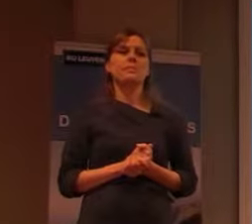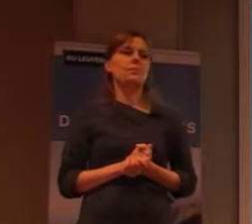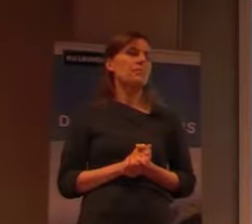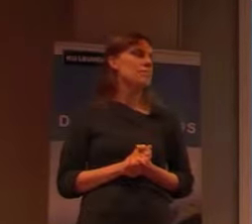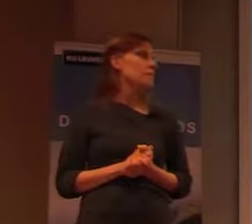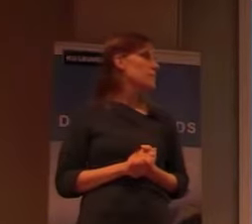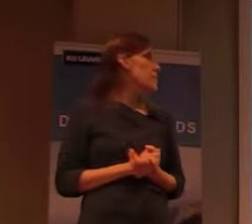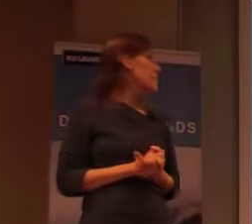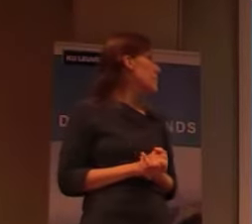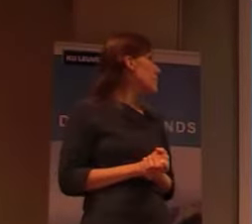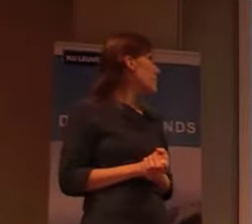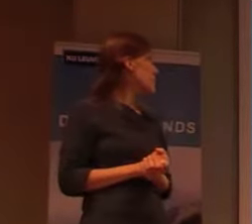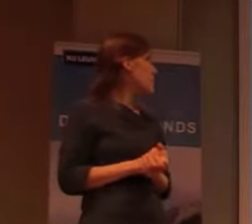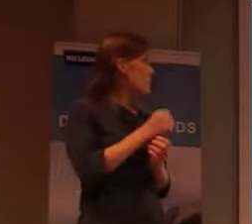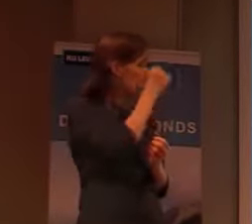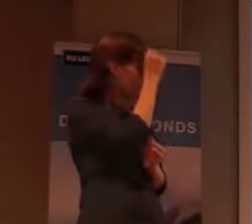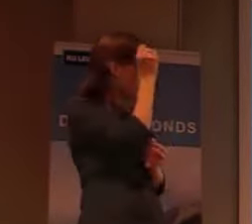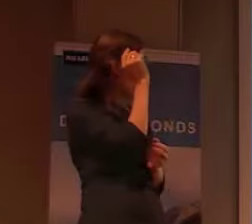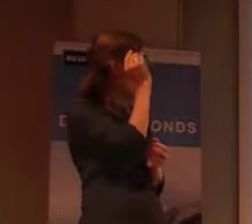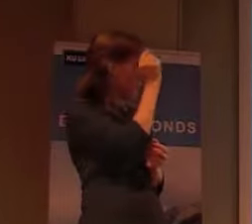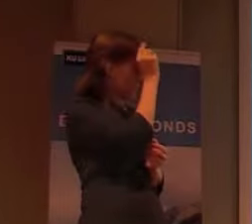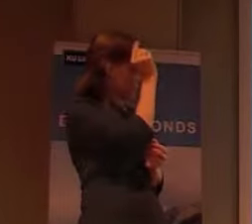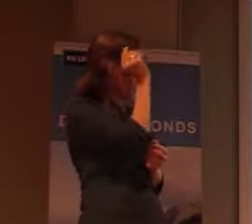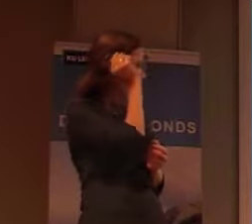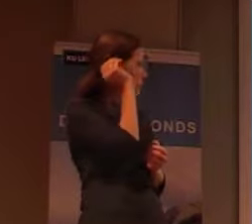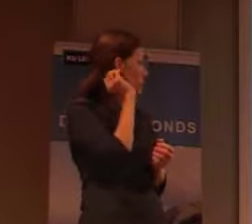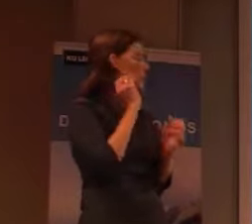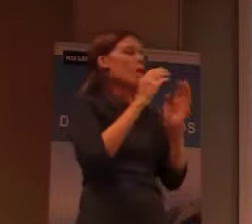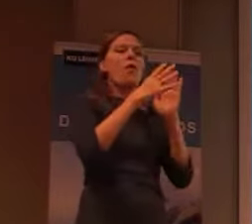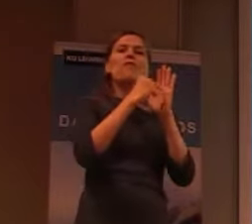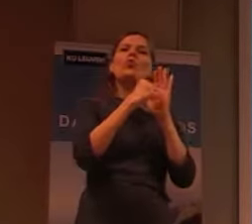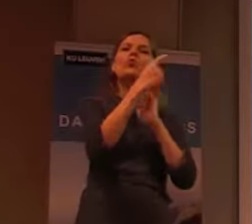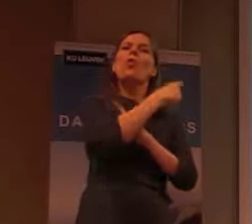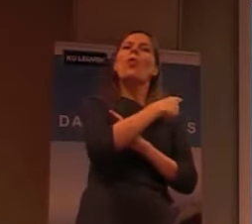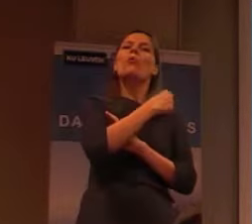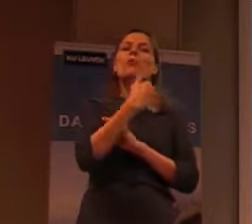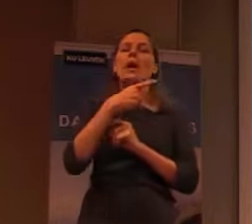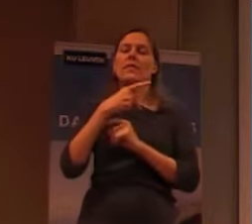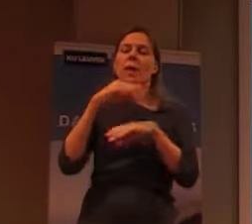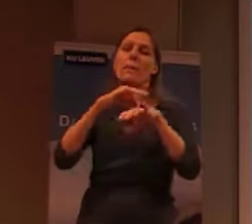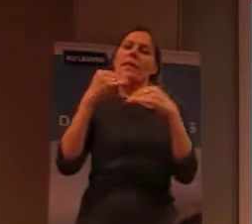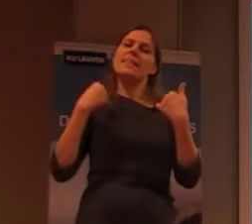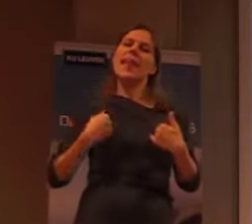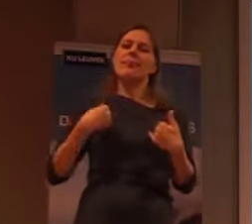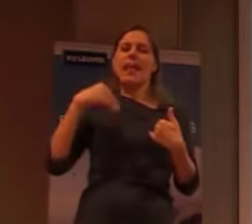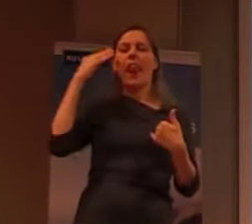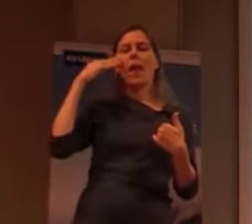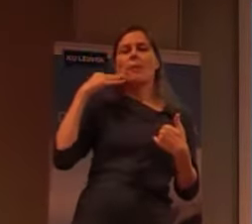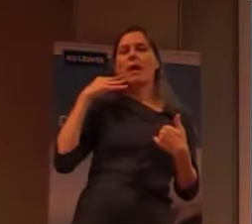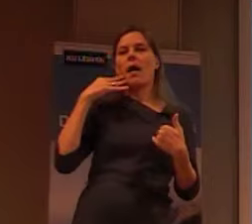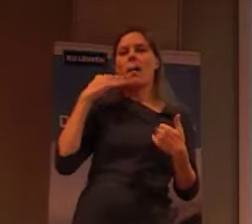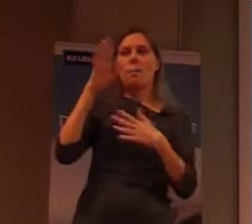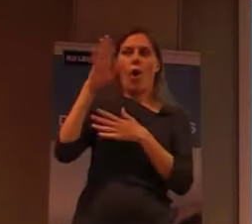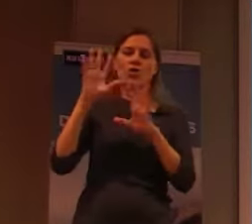Ja, dit zijn eigenlijk foto's van Lepra-patiënten die een spel op buiten aan het spelen zijn.